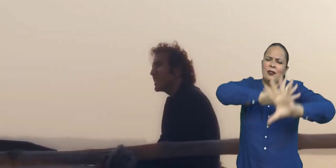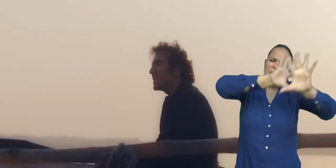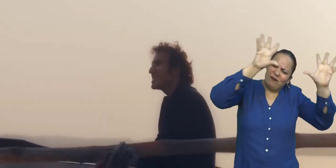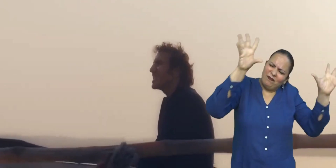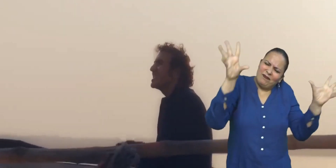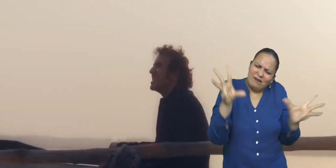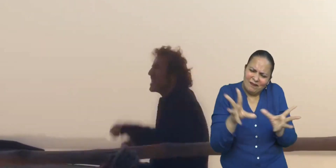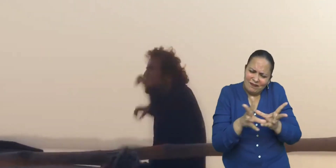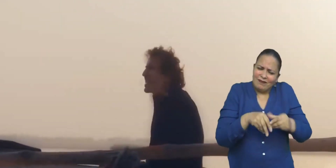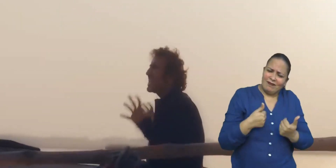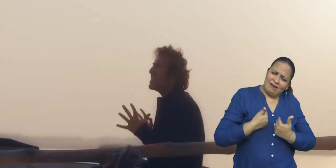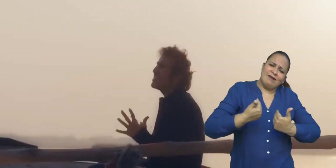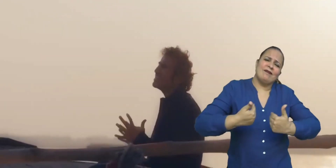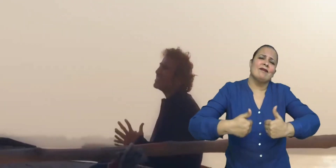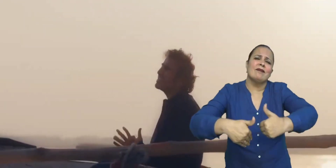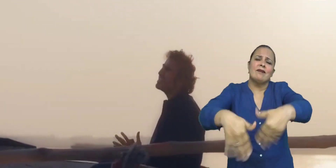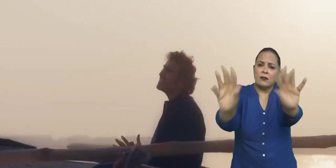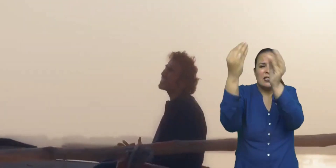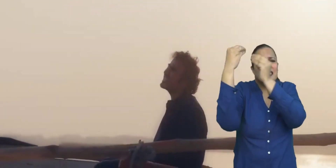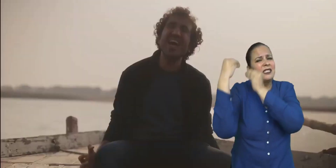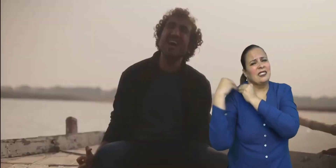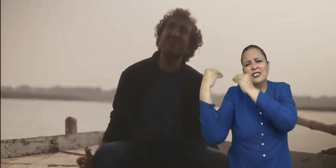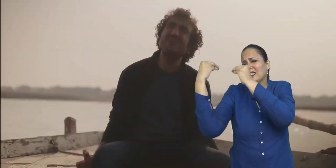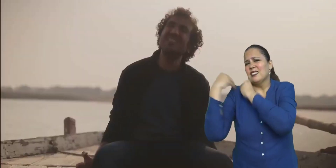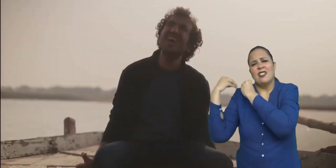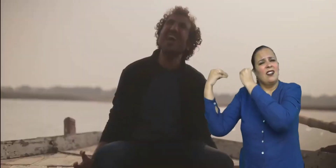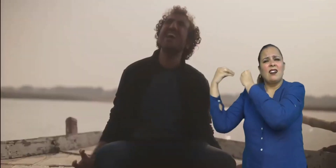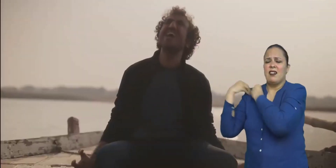भीले जा कर दे मुझे